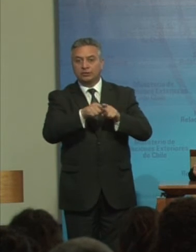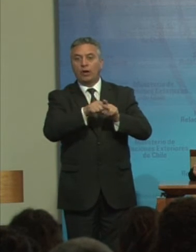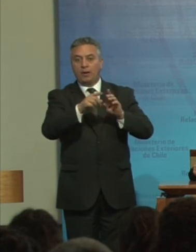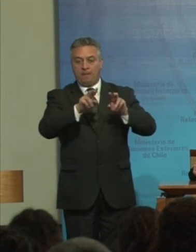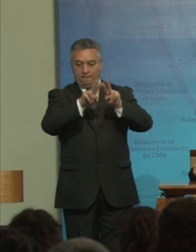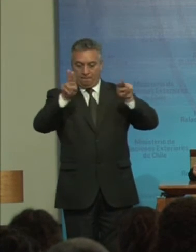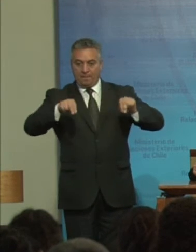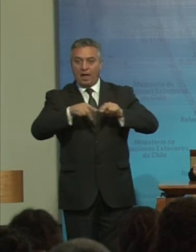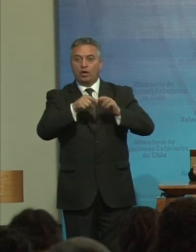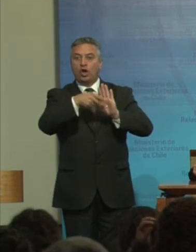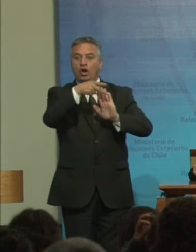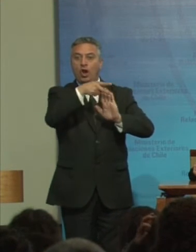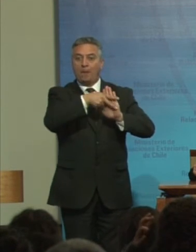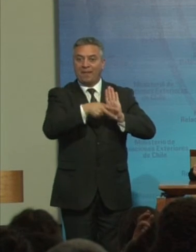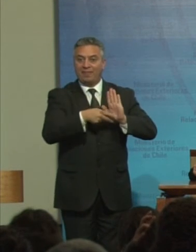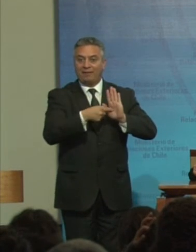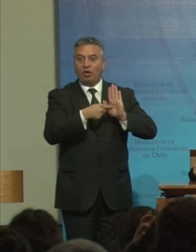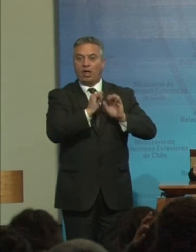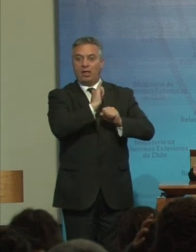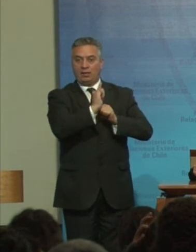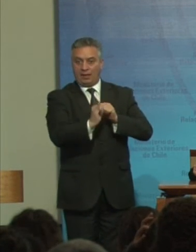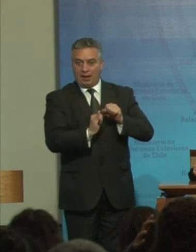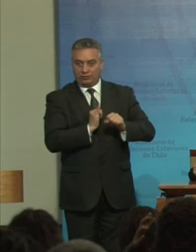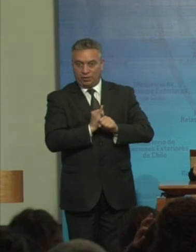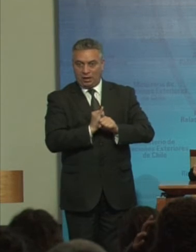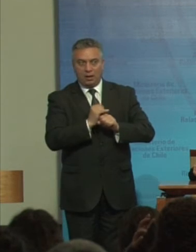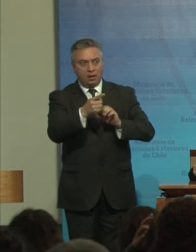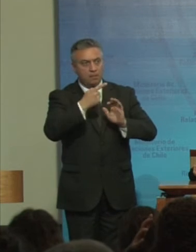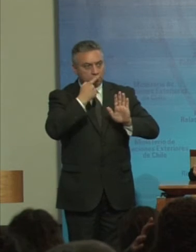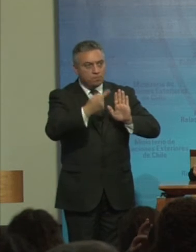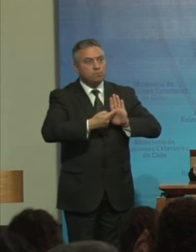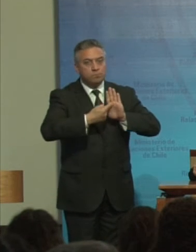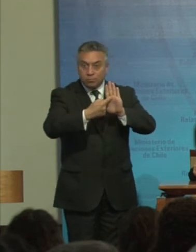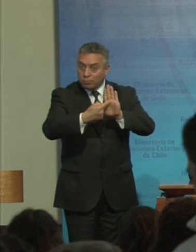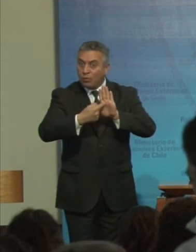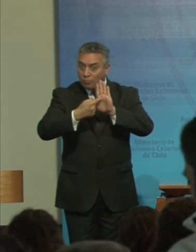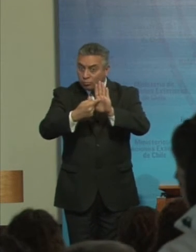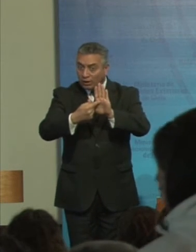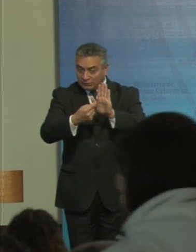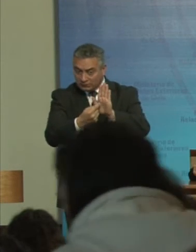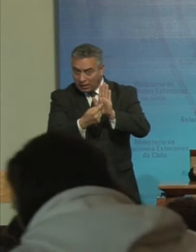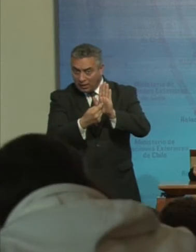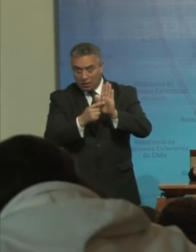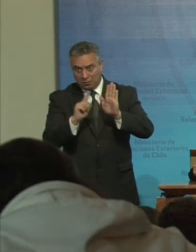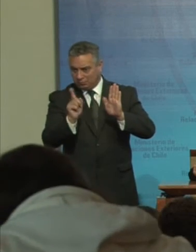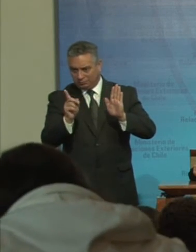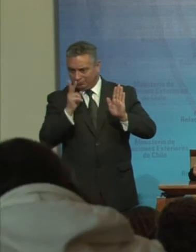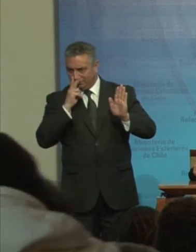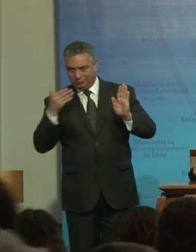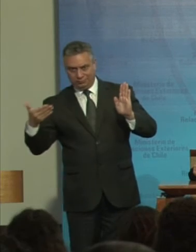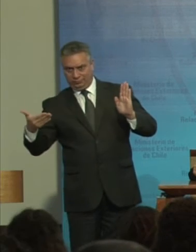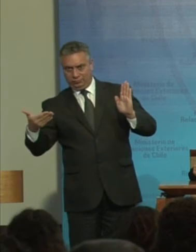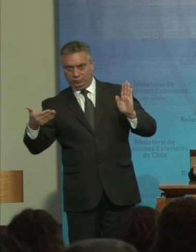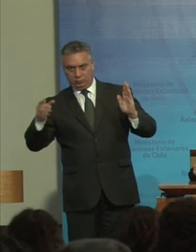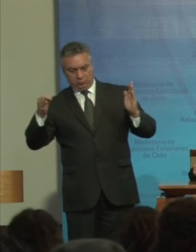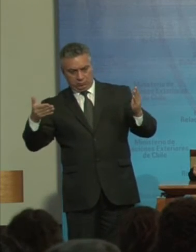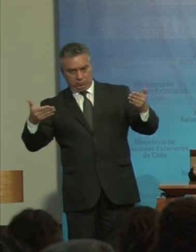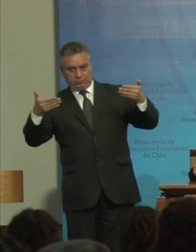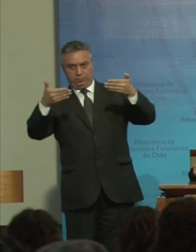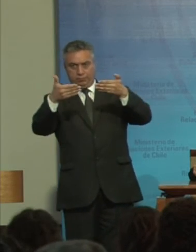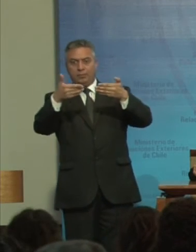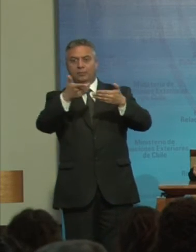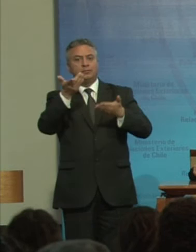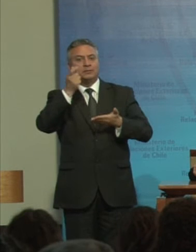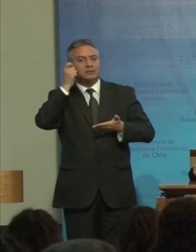Normativo Internacional Propuestas Que no Corresponderían Al test De convencionalidad A